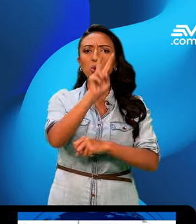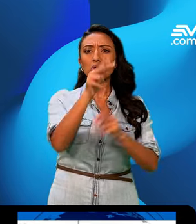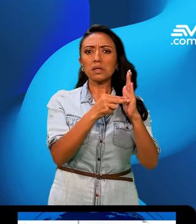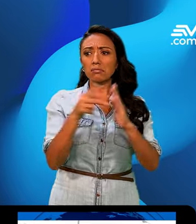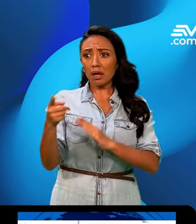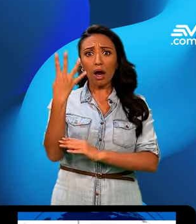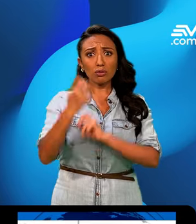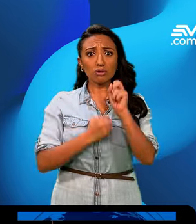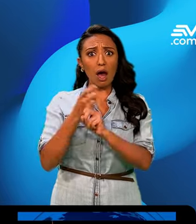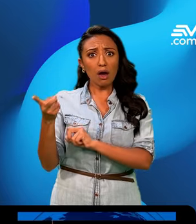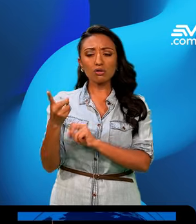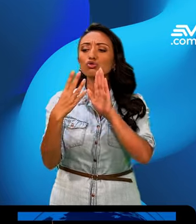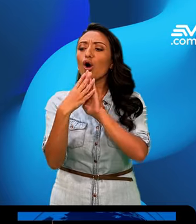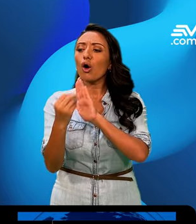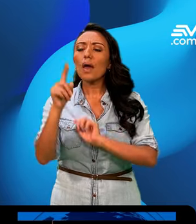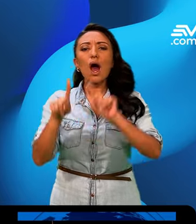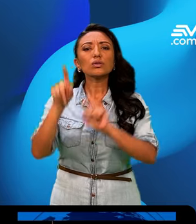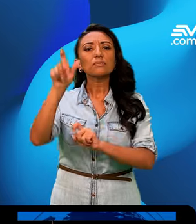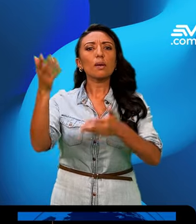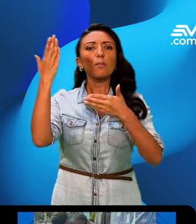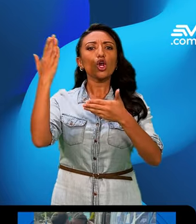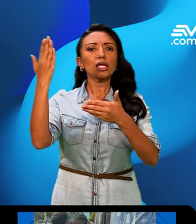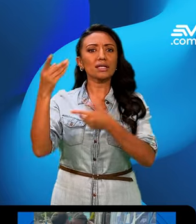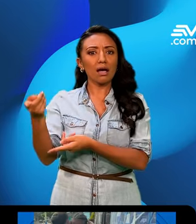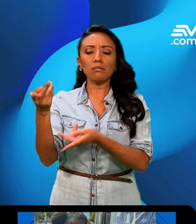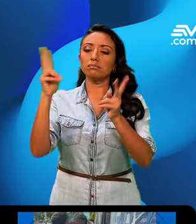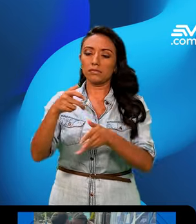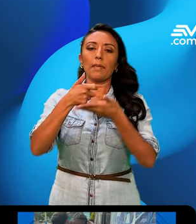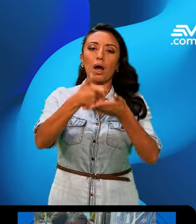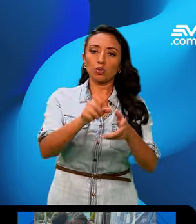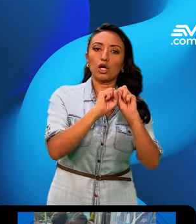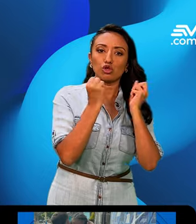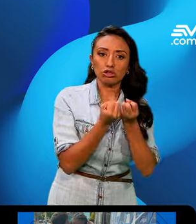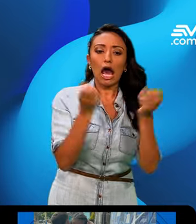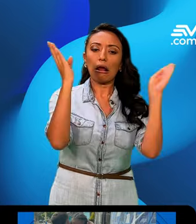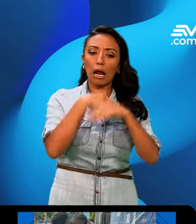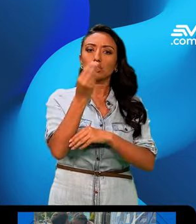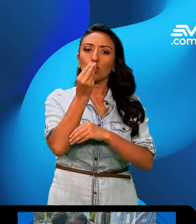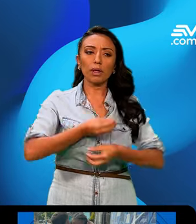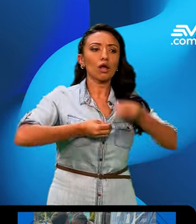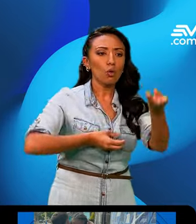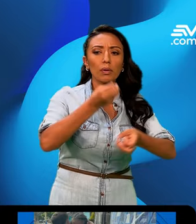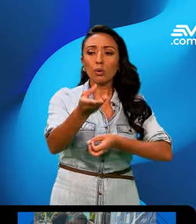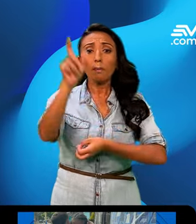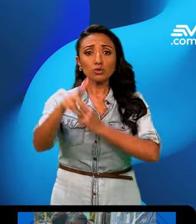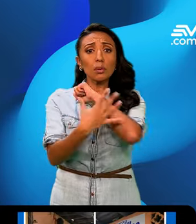14 años e imitaba varias figuras políticas, también hacía ayuda social. Entregaba kits de comida a personas de escasos recursos y